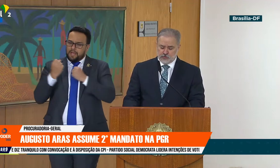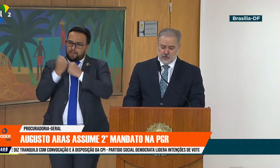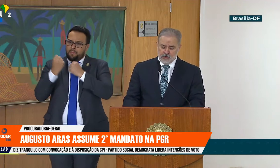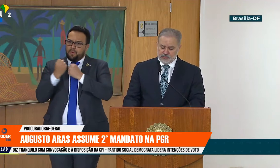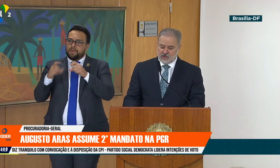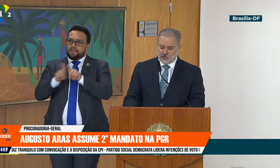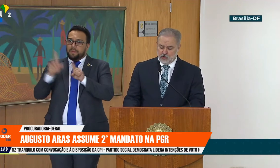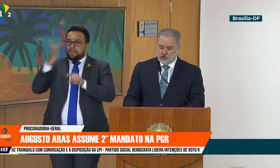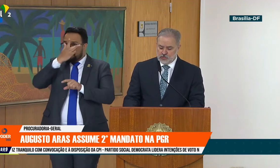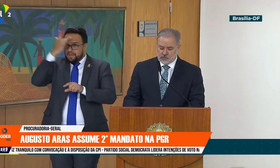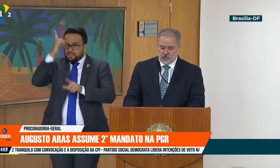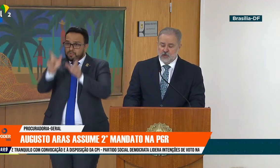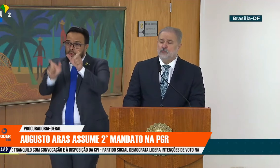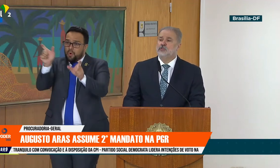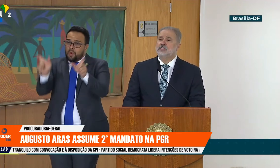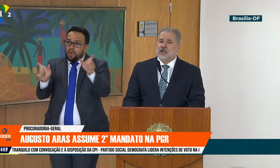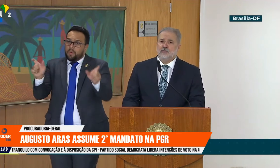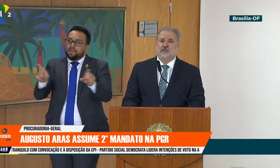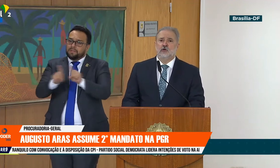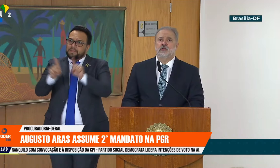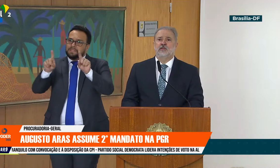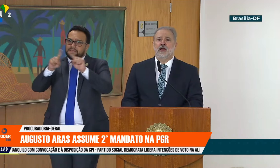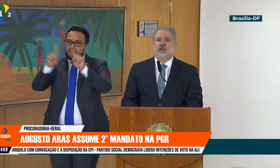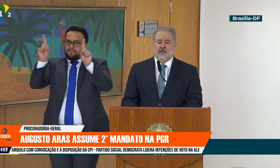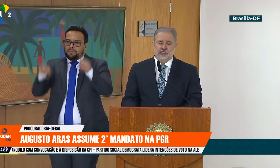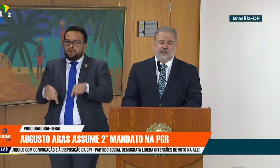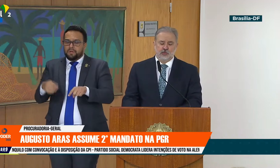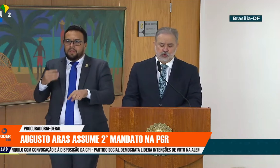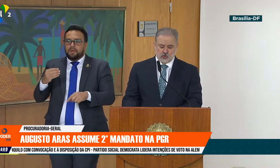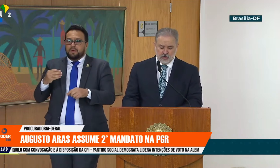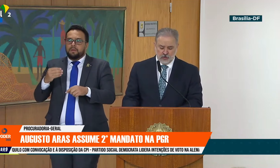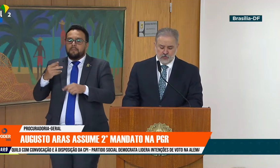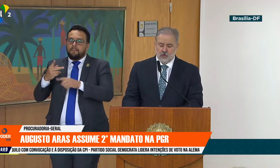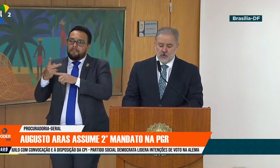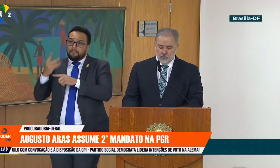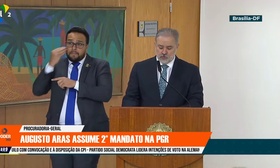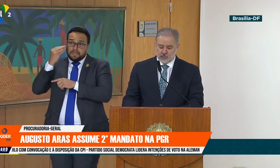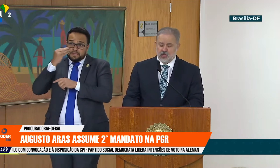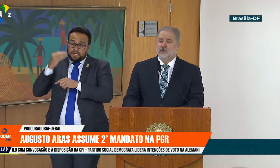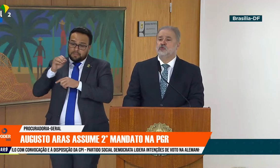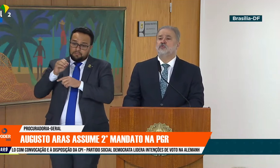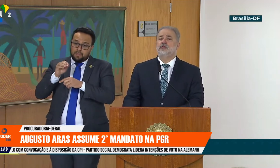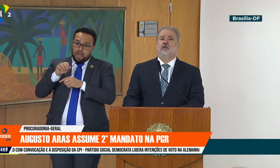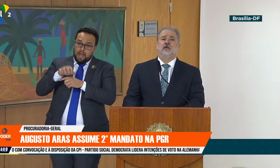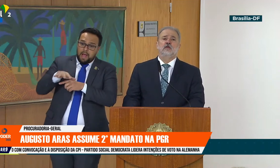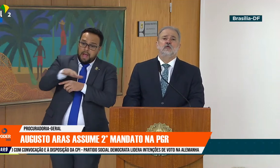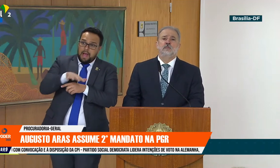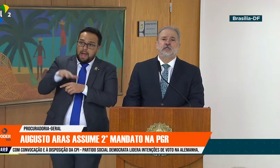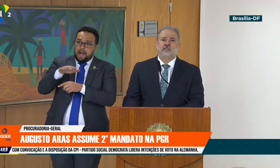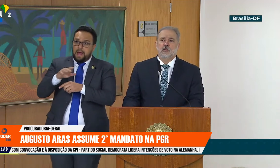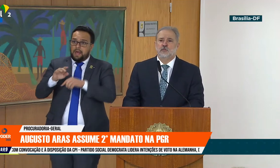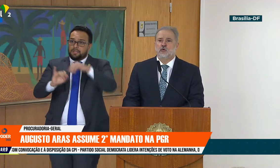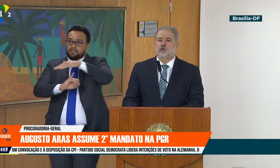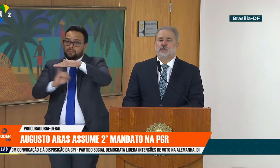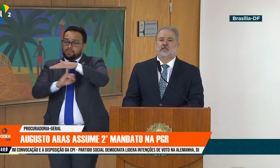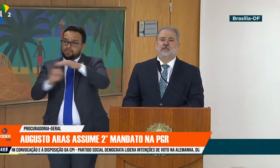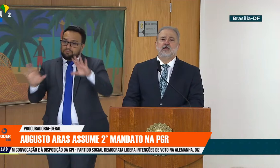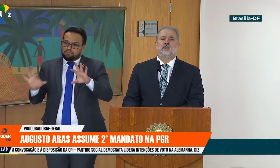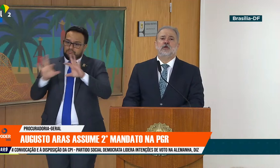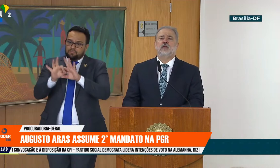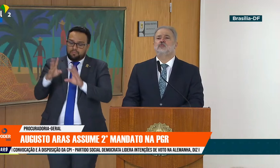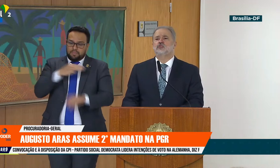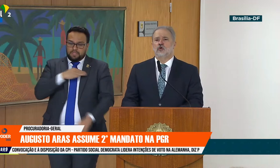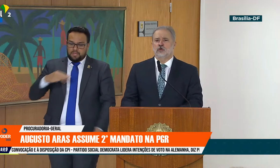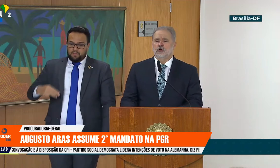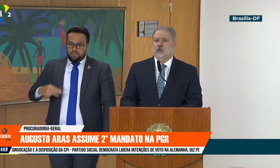membros e servidores, buscamos a unidade institucional, buscamos unir o Ministério Público